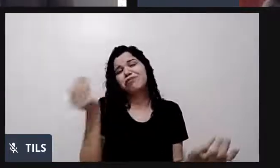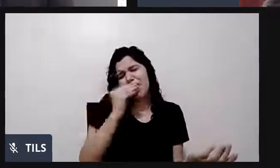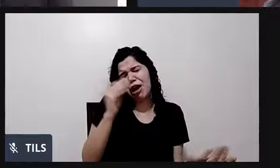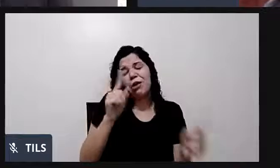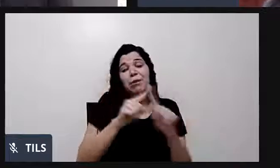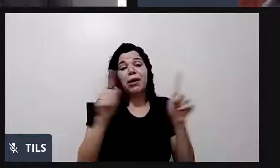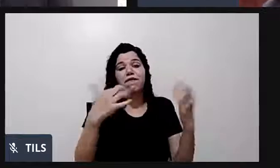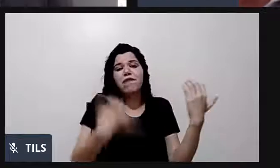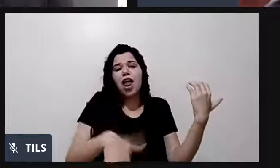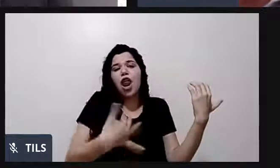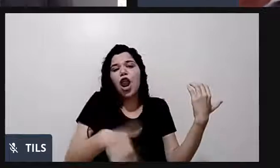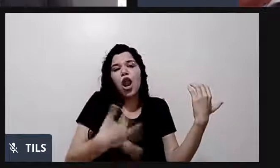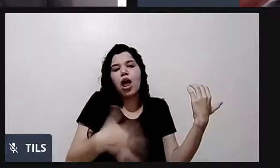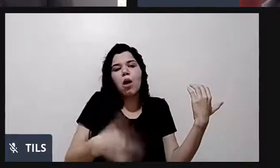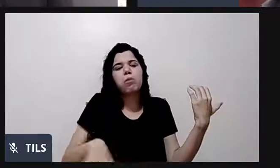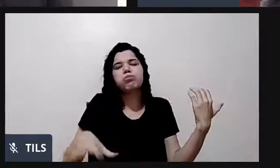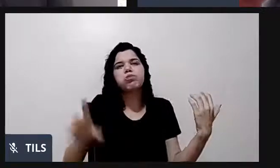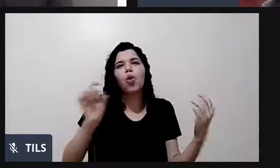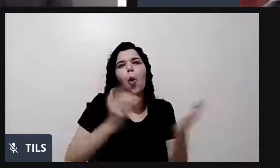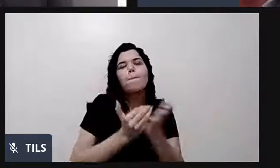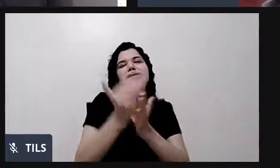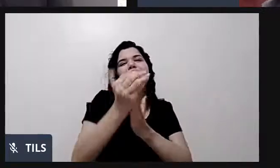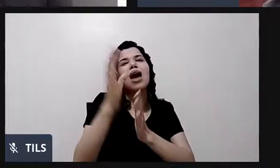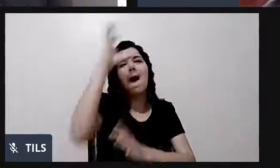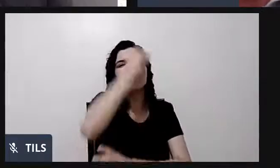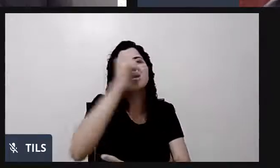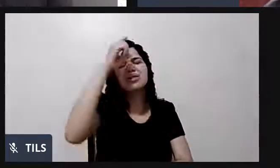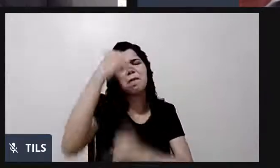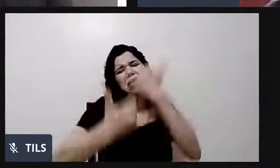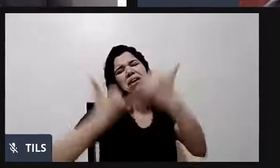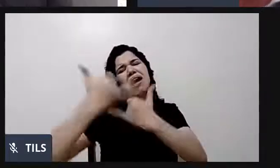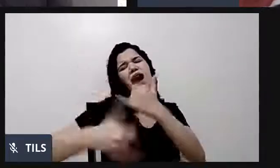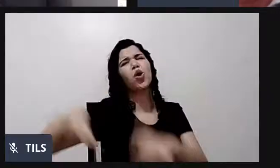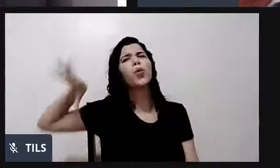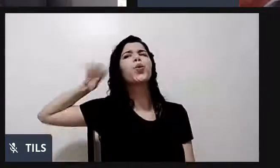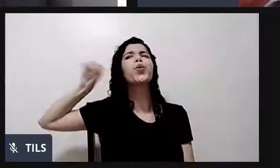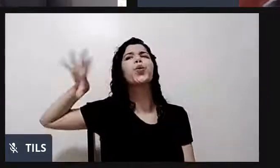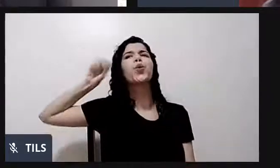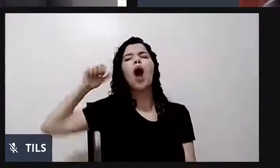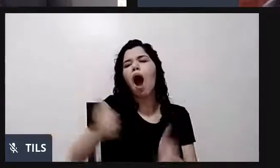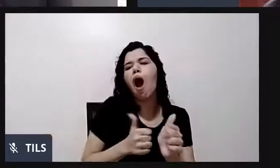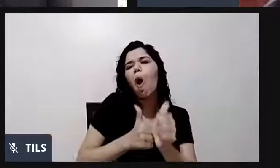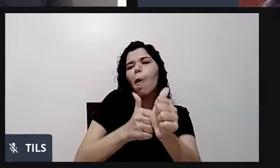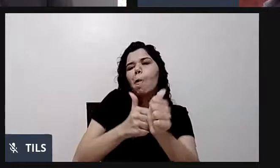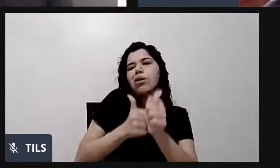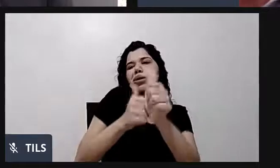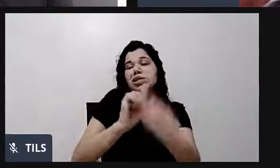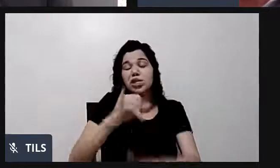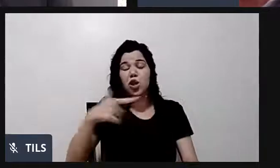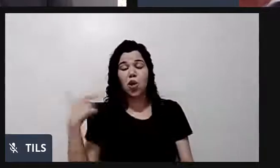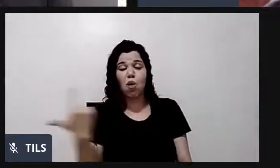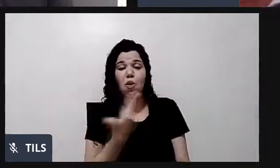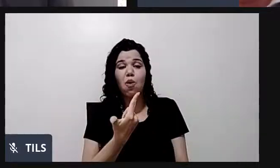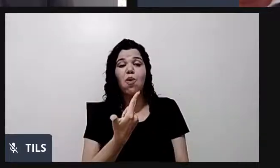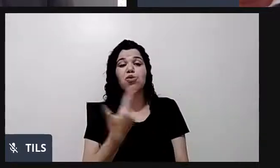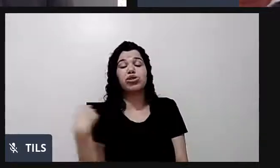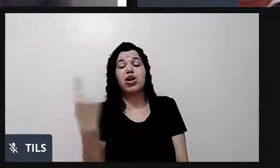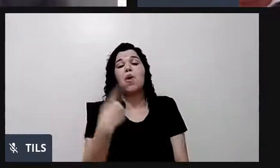de ouvido. Eu aprendi na brincadeira para ver se eu conseguia conquistar algumas criaturas. Nunca deu certo, não. Nesse campo